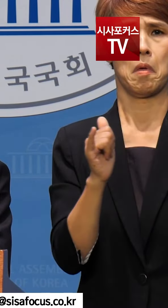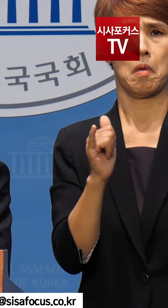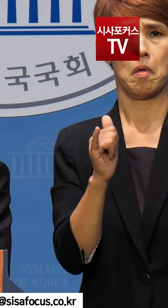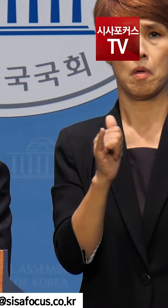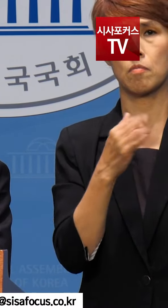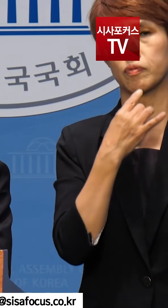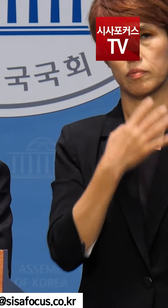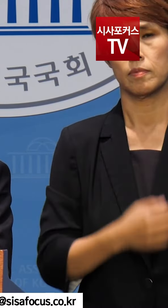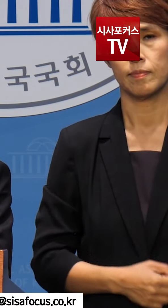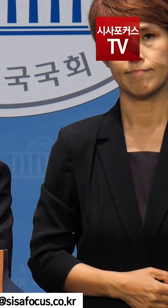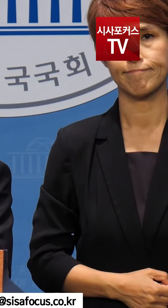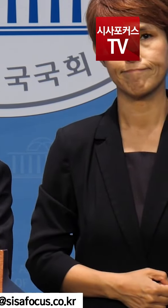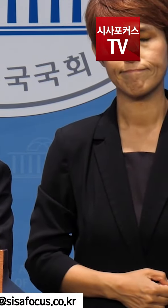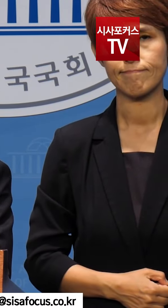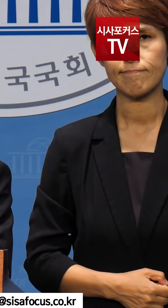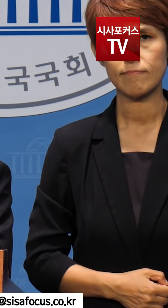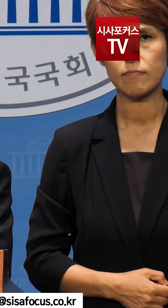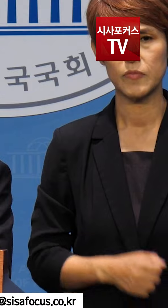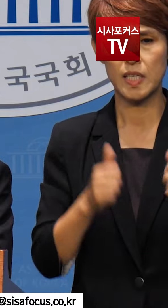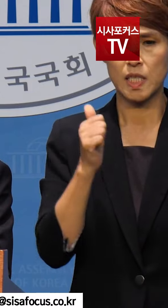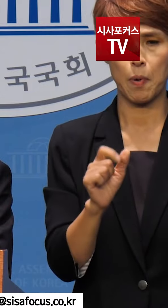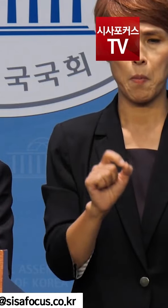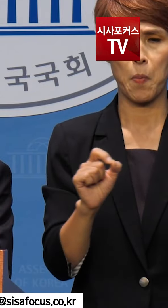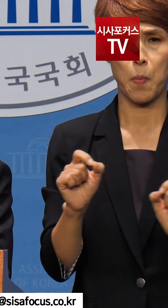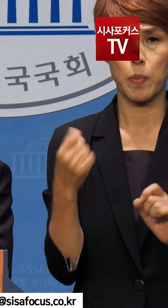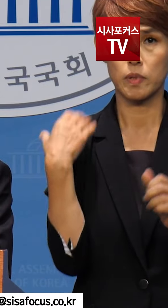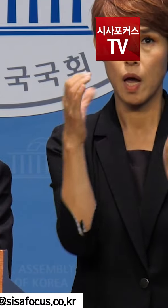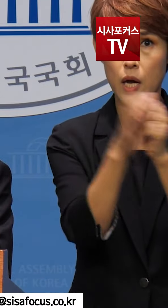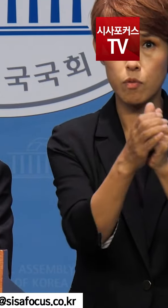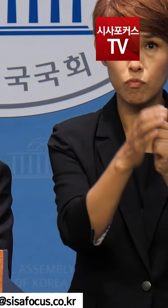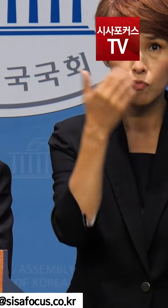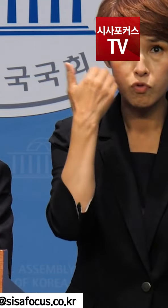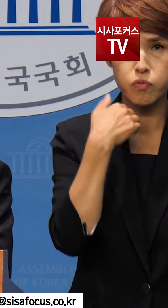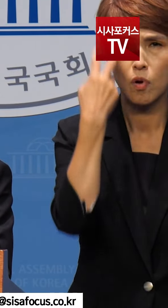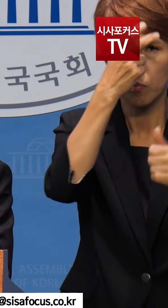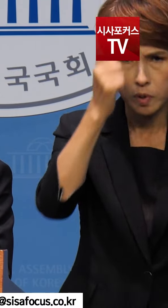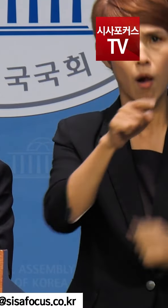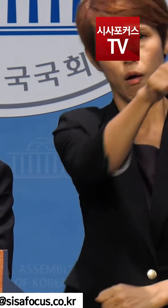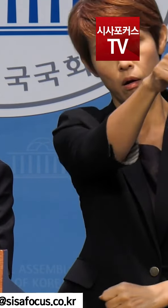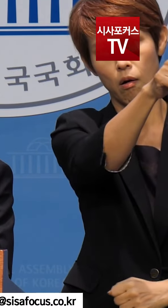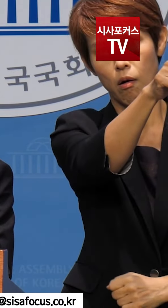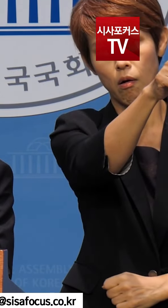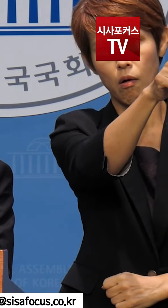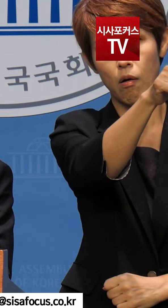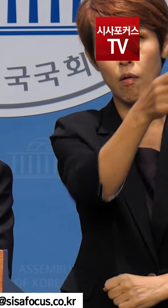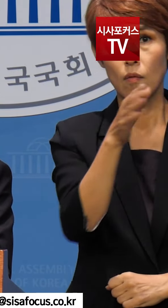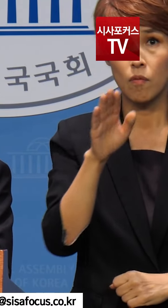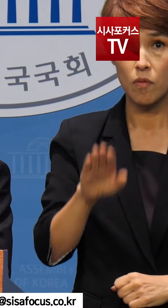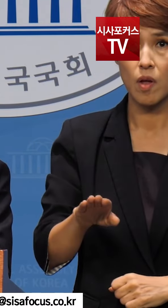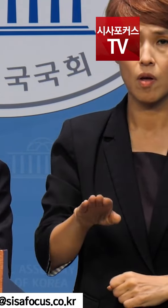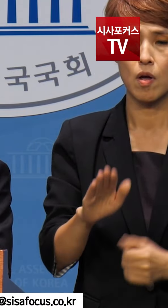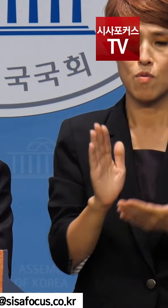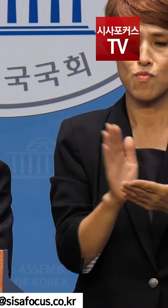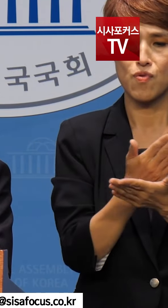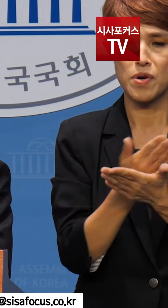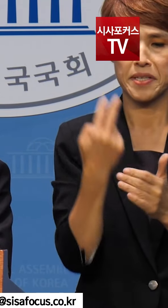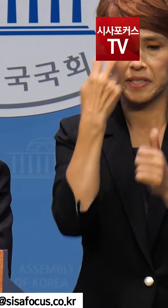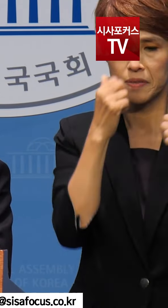불과합니다. 이처럼 재판 지연의 책임이 온전히 검찰 측에 있음에도 분리심리,